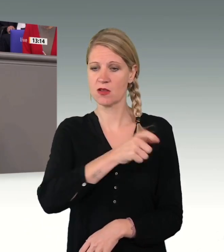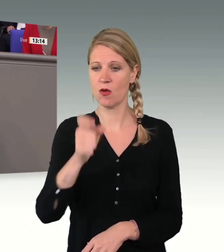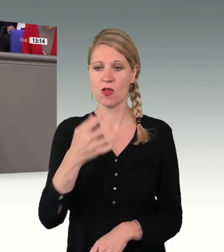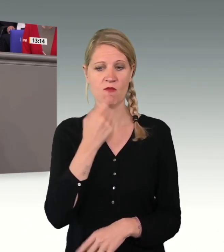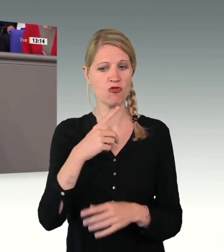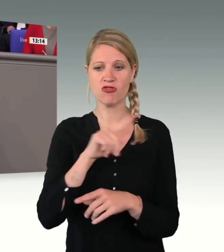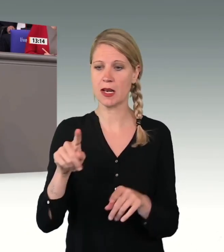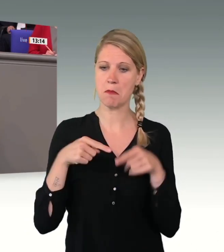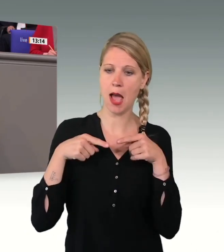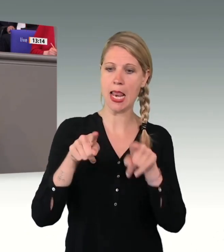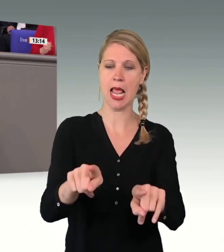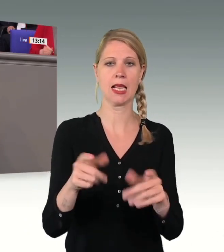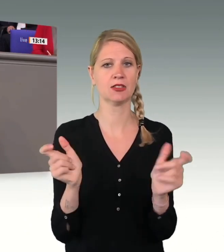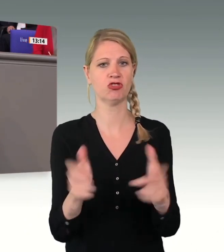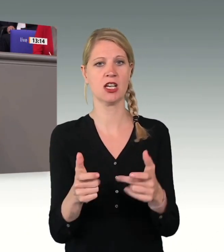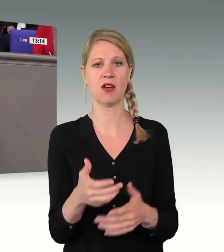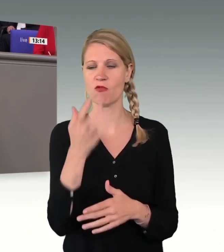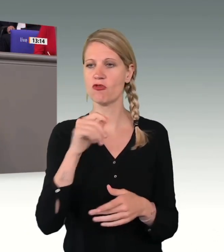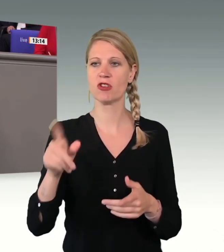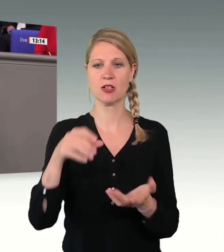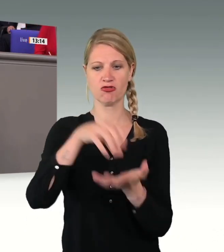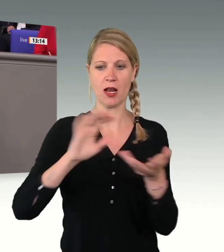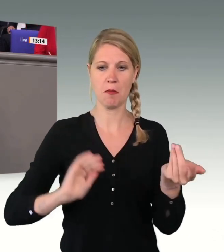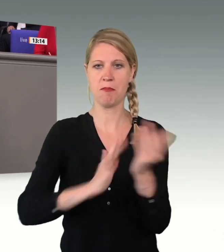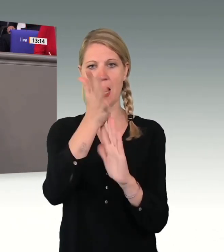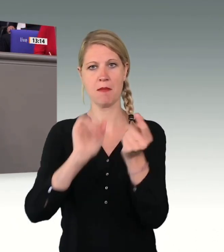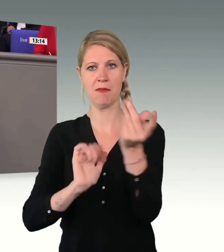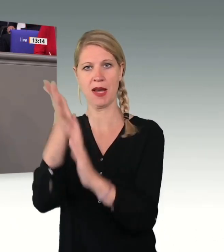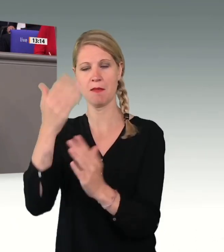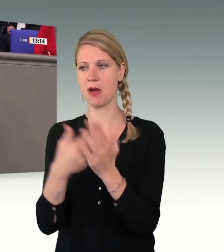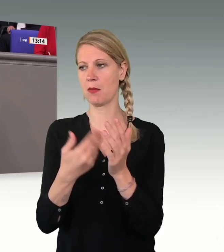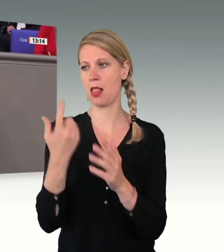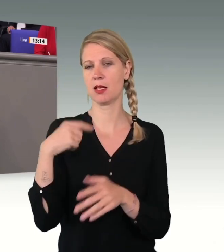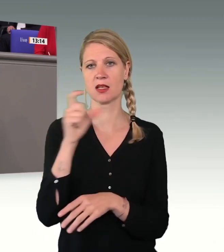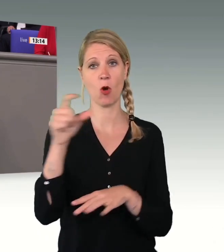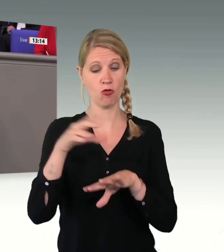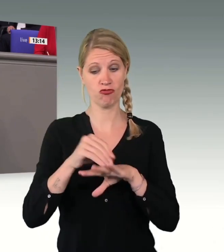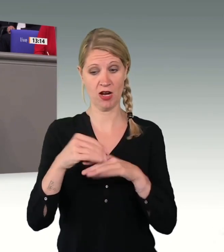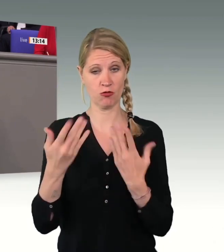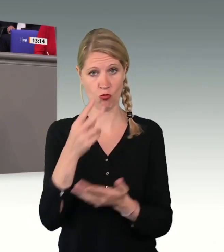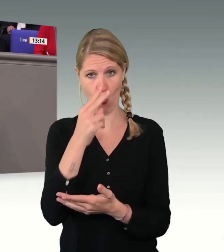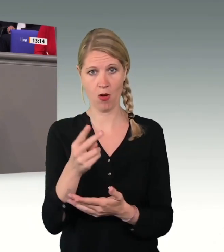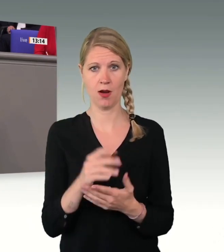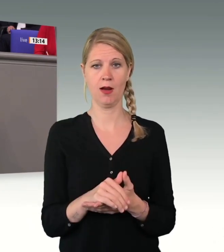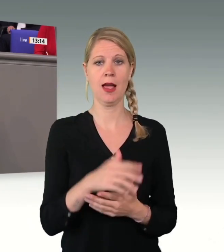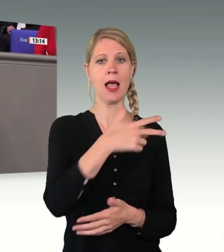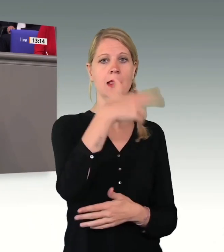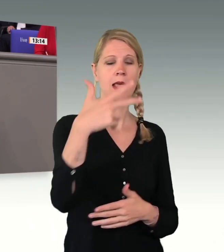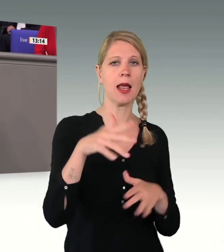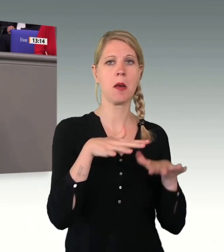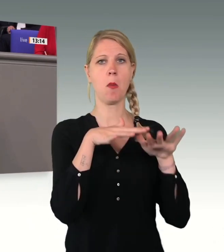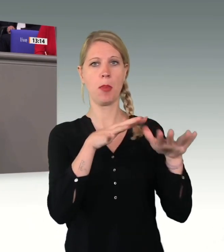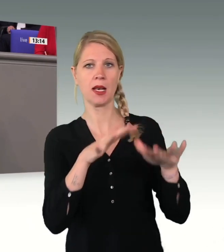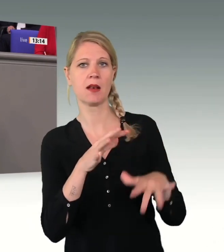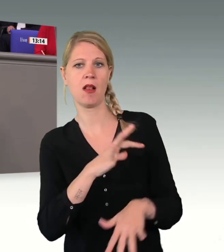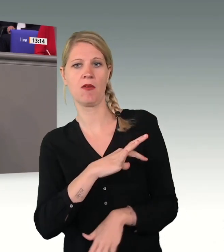Sie wollen keine brennenden Städte wie vergangene Woche wieder in Schweden. Die Dänen, die Briten, die Franzosen, ebenso wie die Polen, die